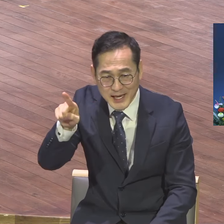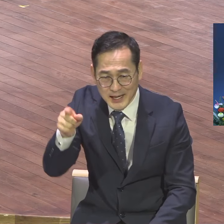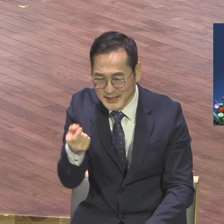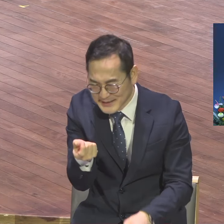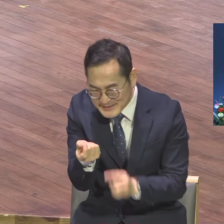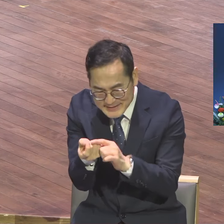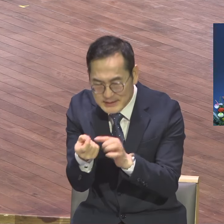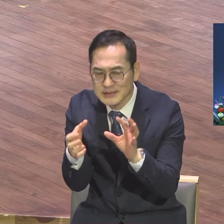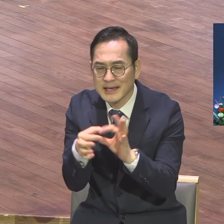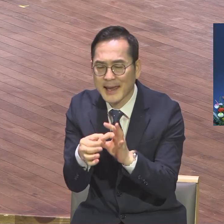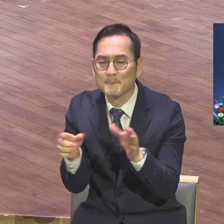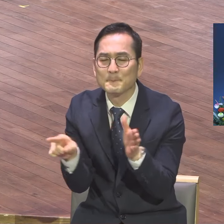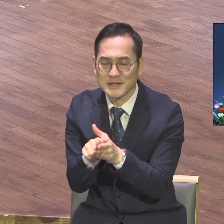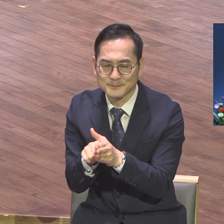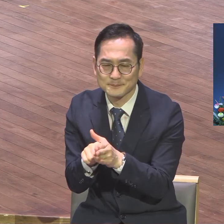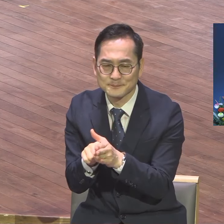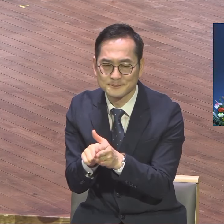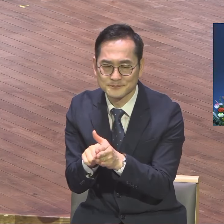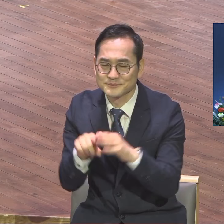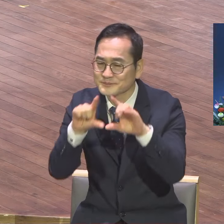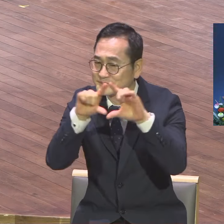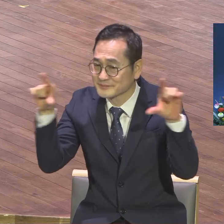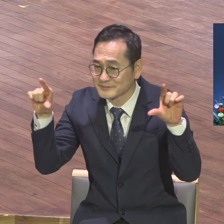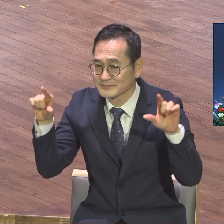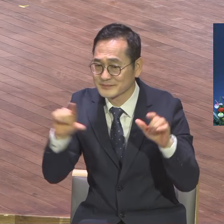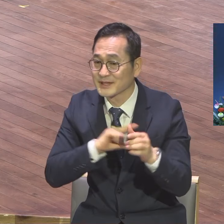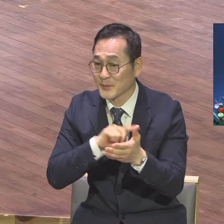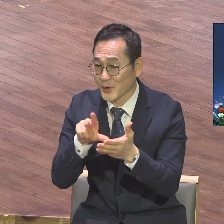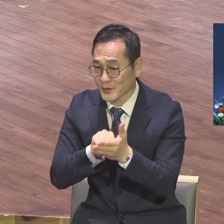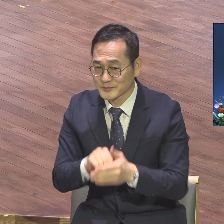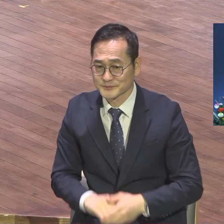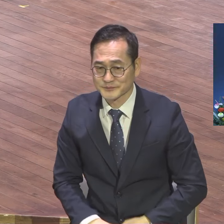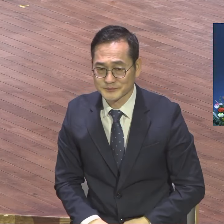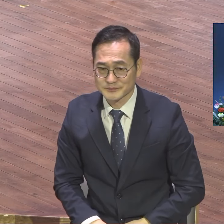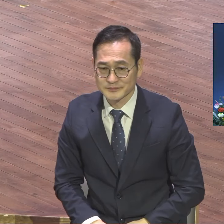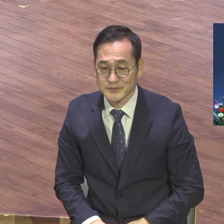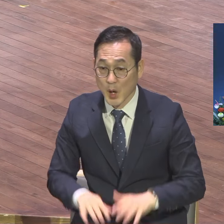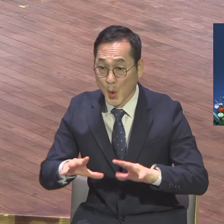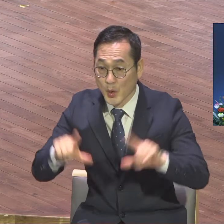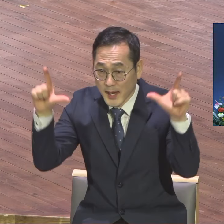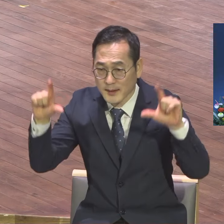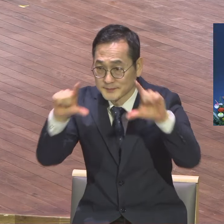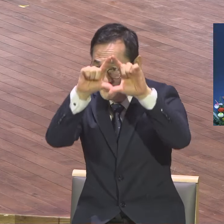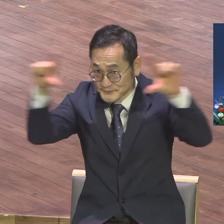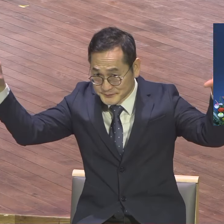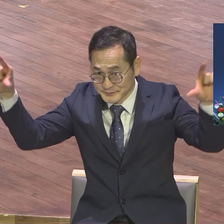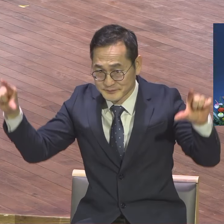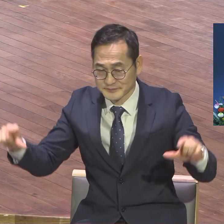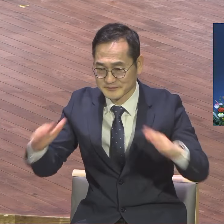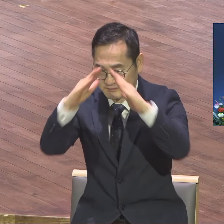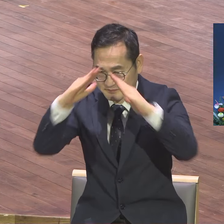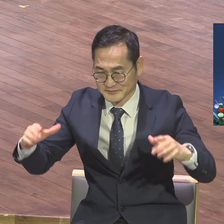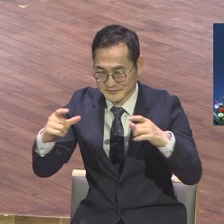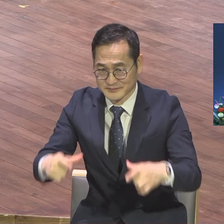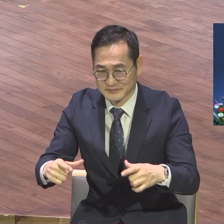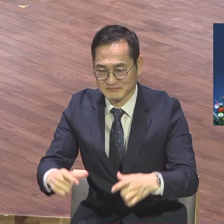장막틀을 넓히라 라고 하는 이사야 54장 2절의 말씀을 우리에게 주셨습니다.